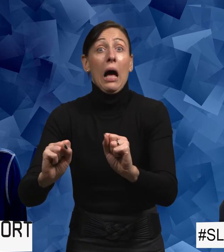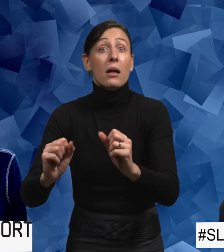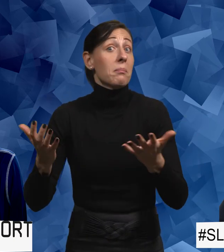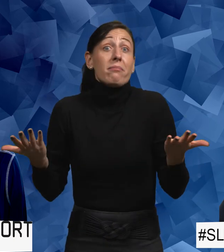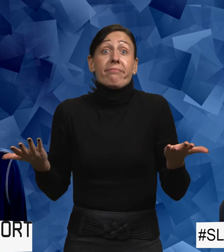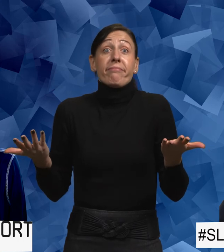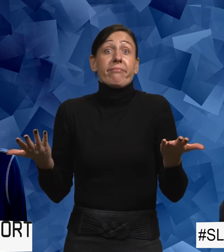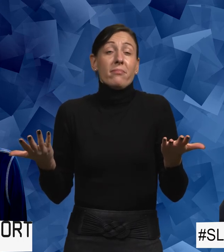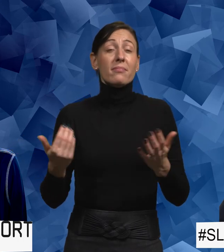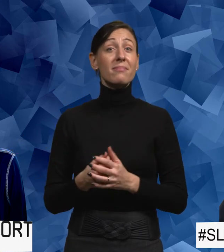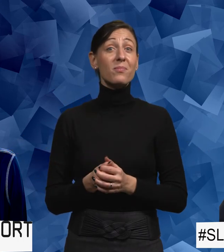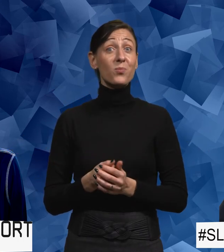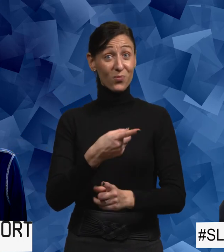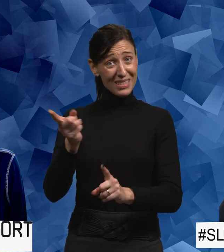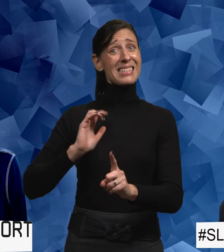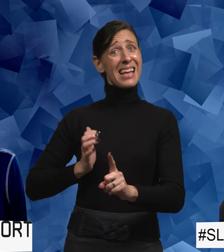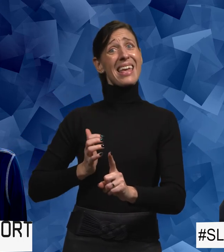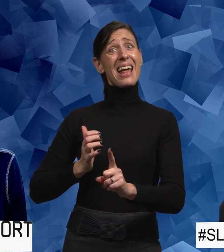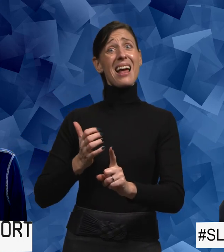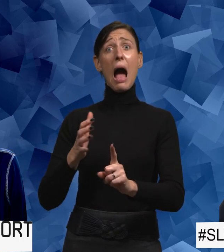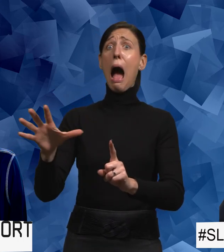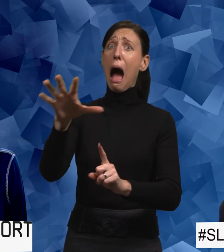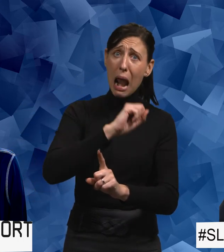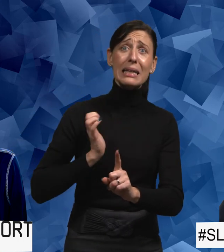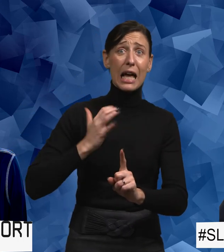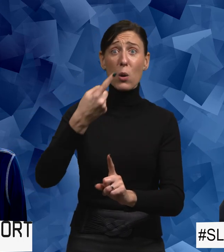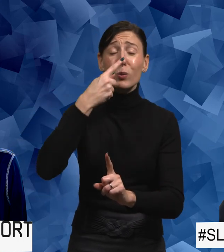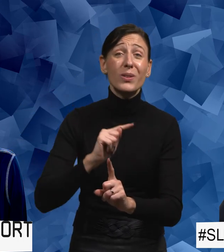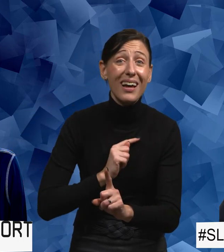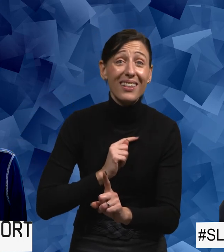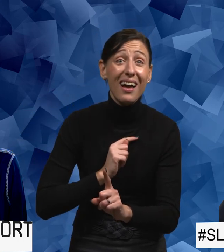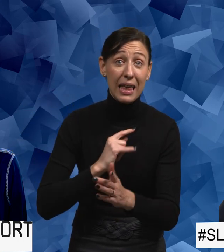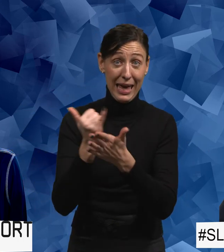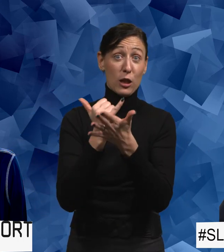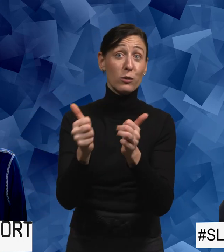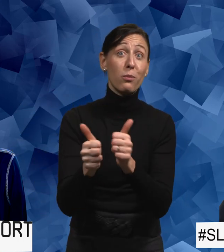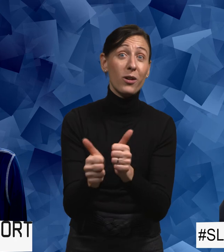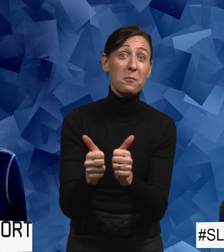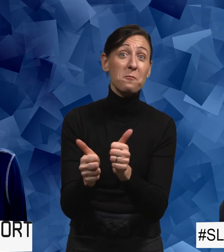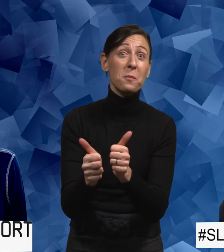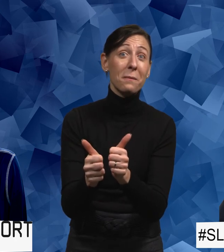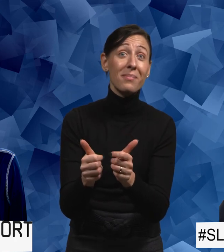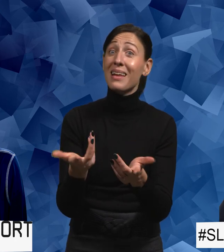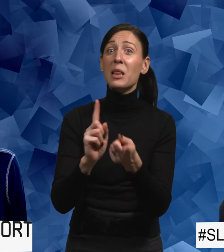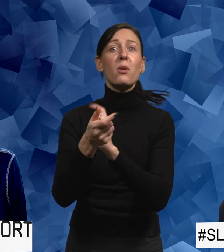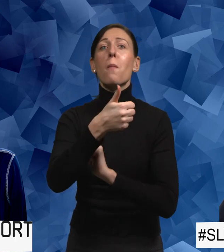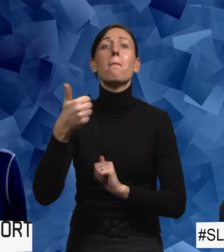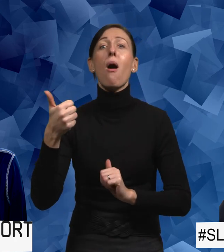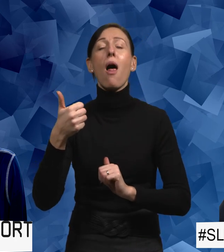engagera sig. Alltså alla tjejer är ju utsatta, alltså inom sporten. Det är ju bara att det